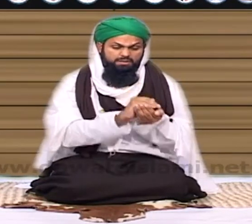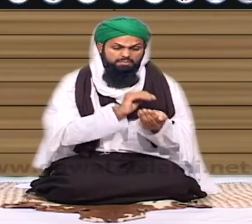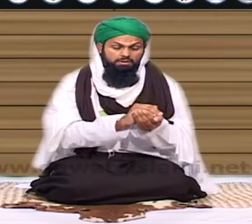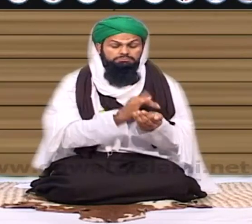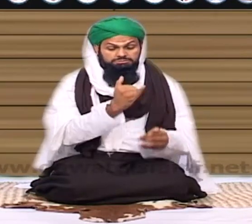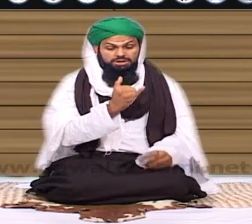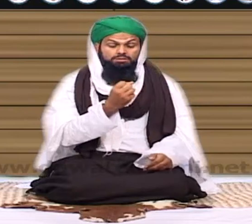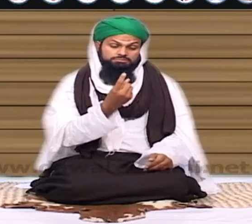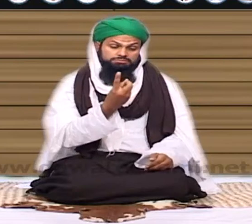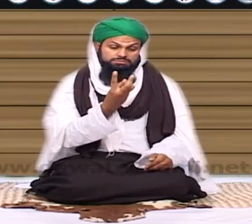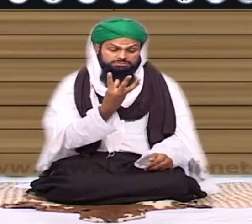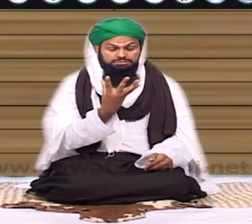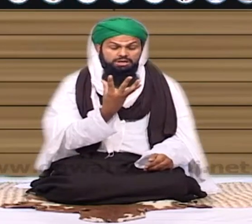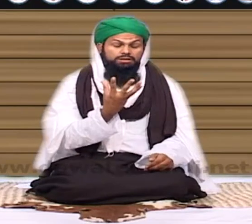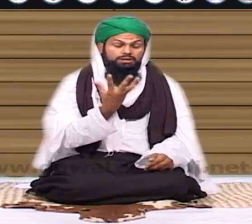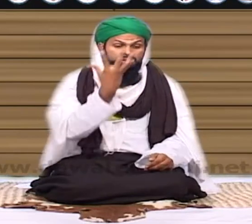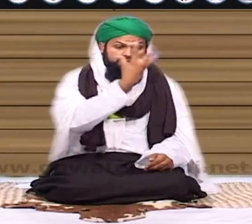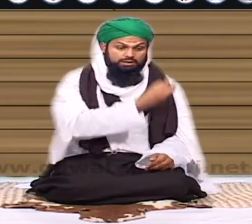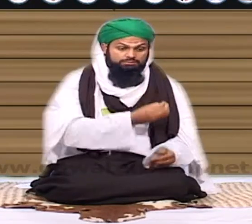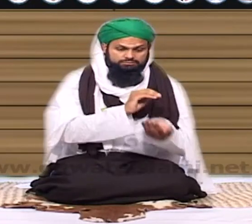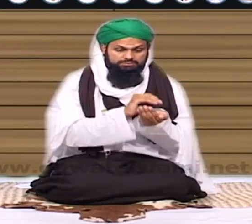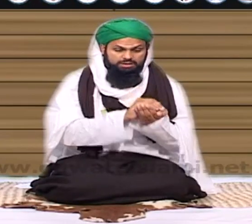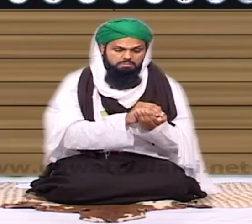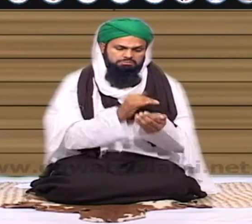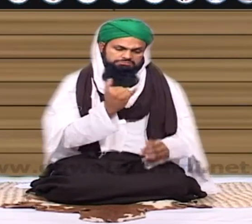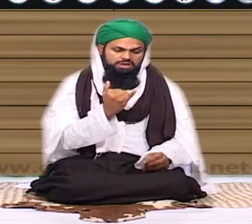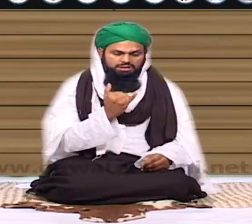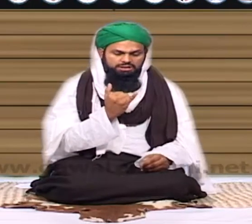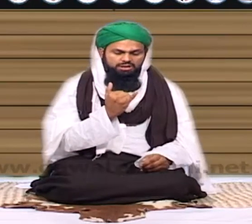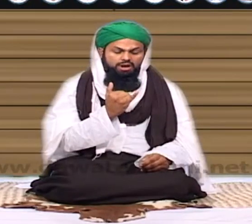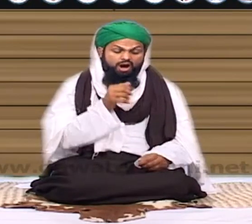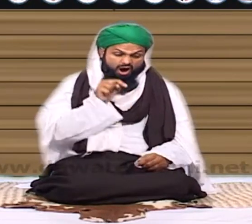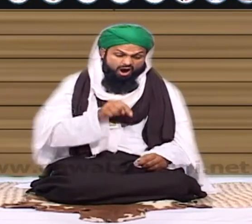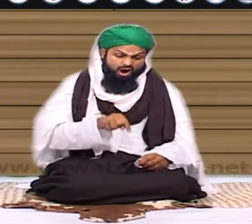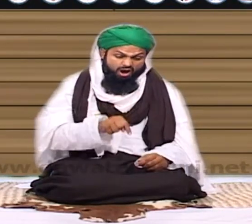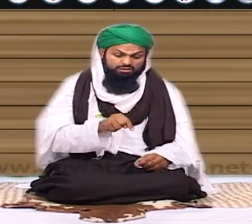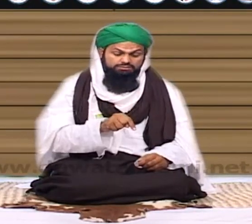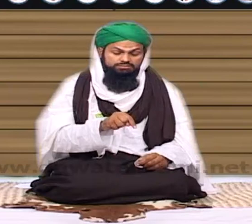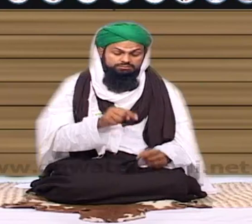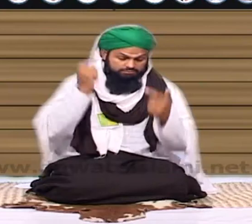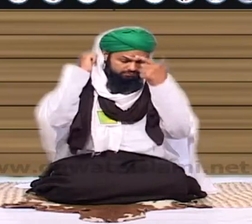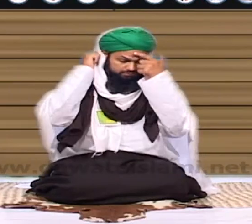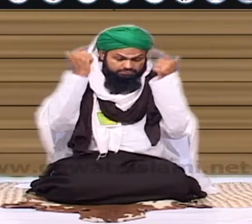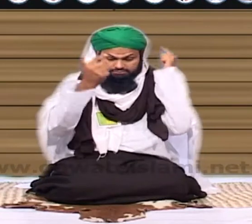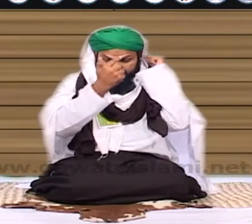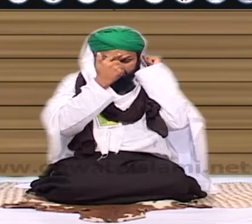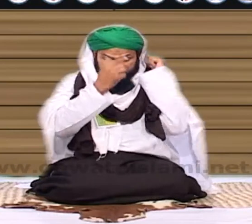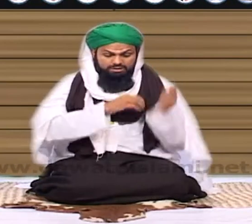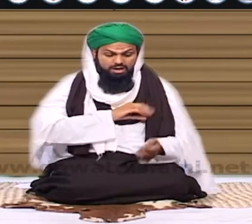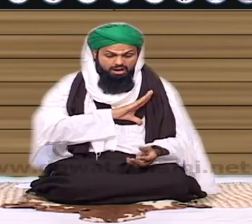ممکن چند ہی روز باتی رہ گئے تو کیوں نہ آج ہی ہم اپنی اصلاح کا عظم کر چلتے